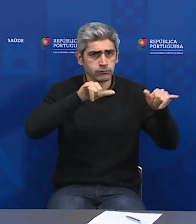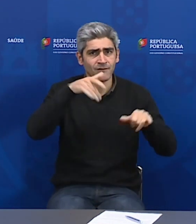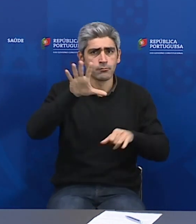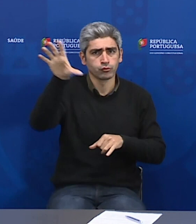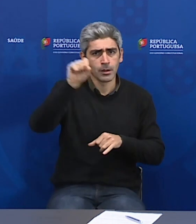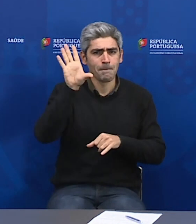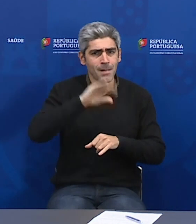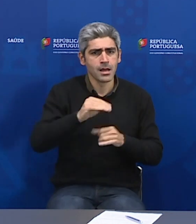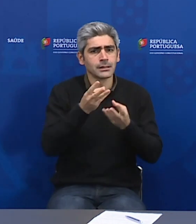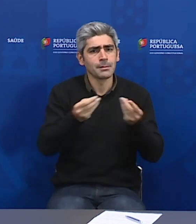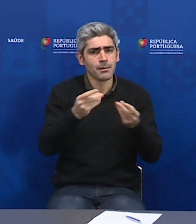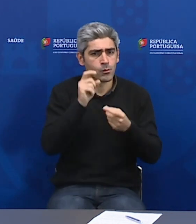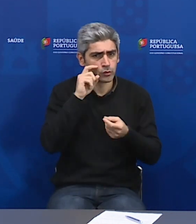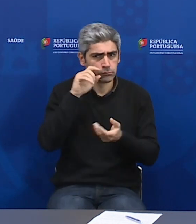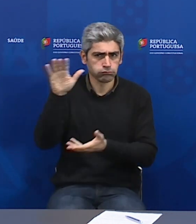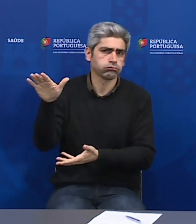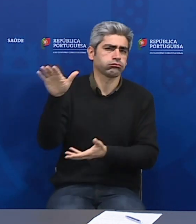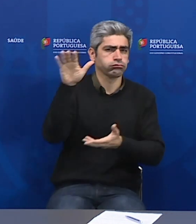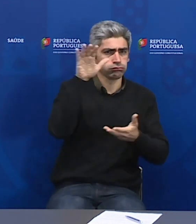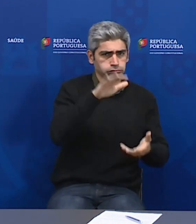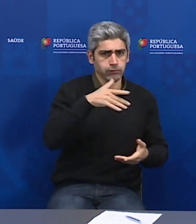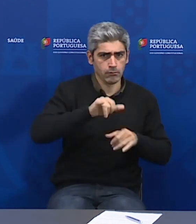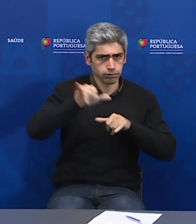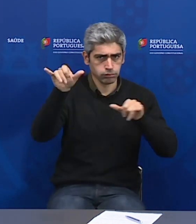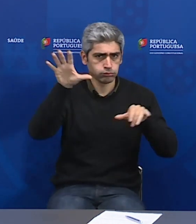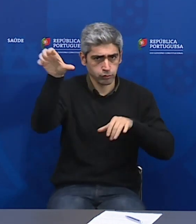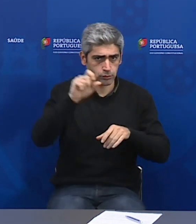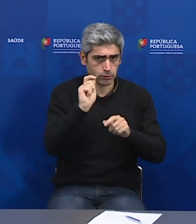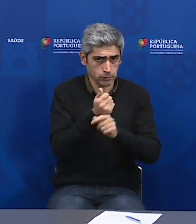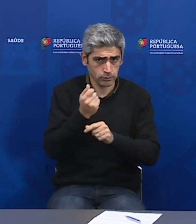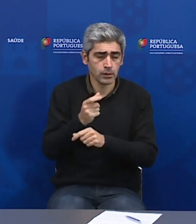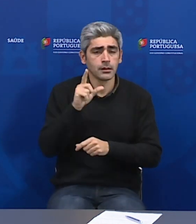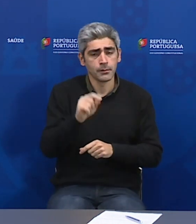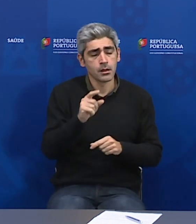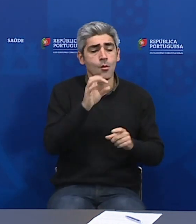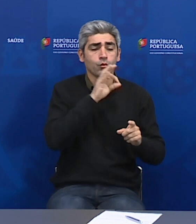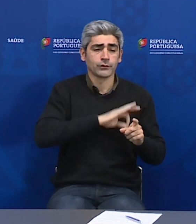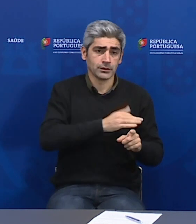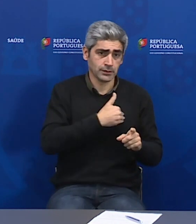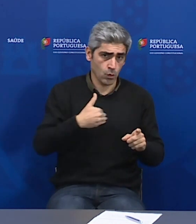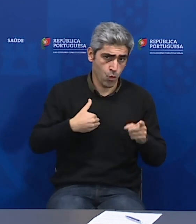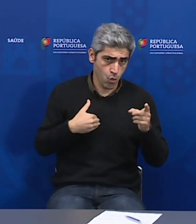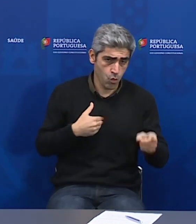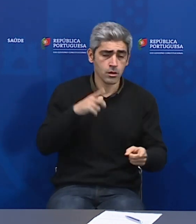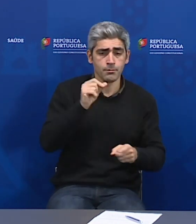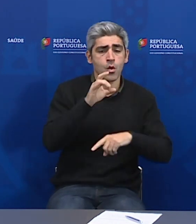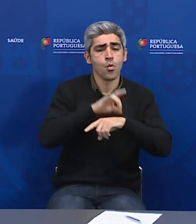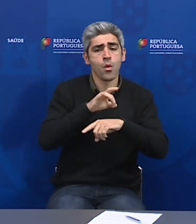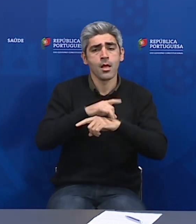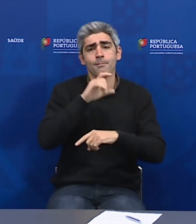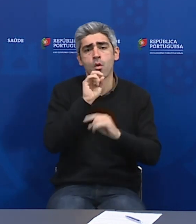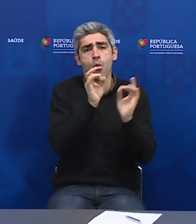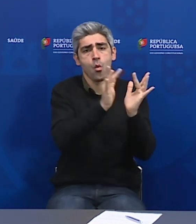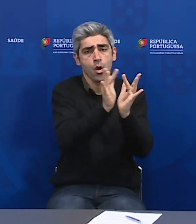trazer mais equipamentos de proteção individual. É evidente que, quer em profissionais de saúde, quer em doentes que possam